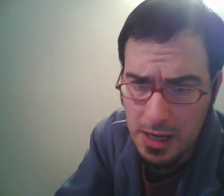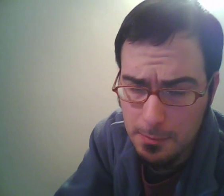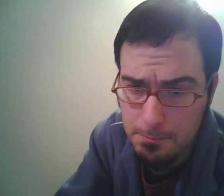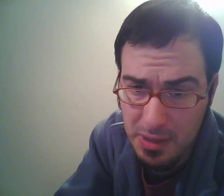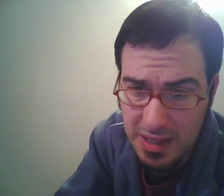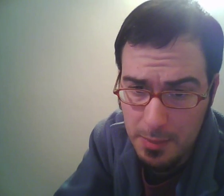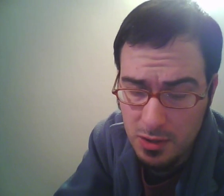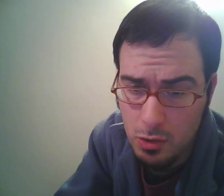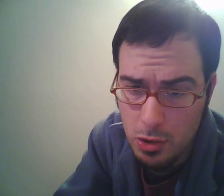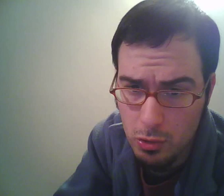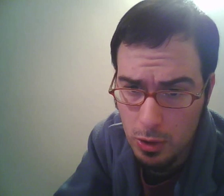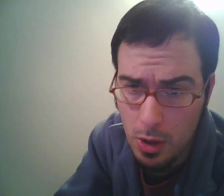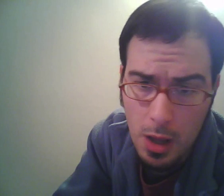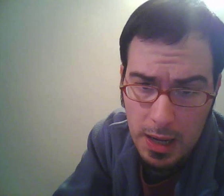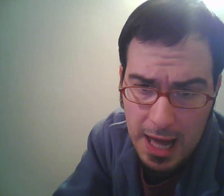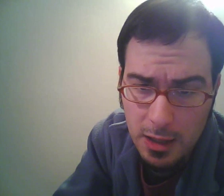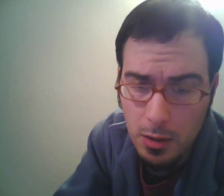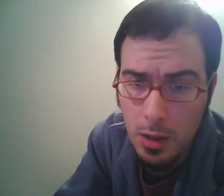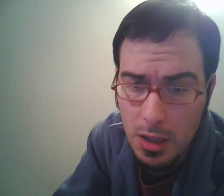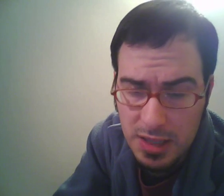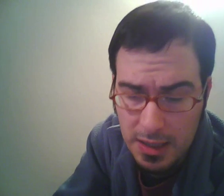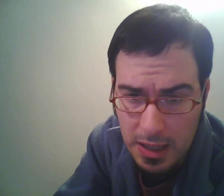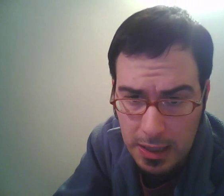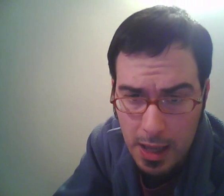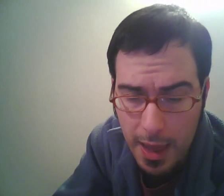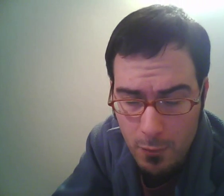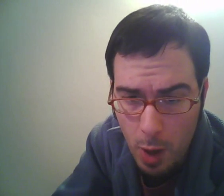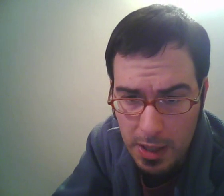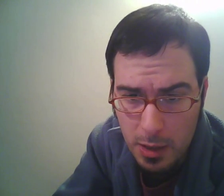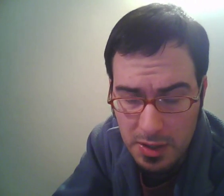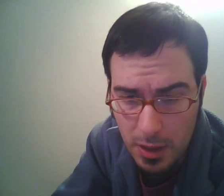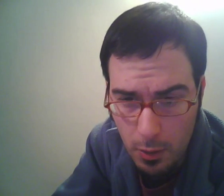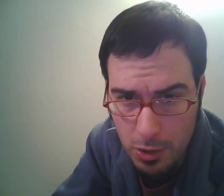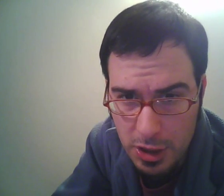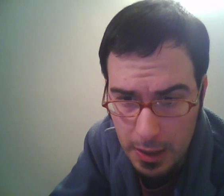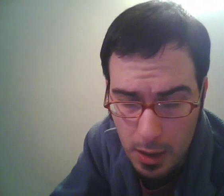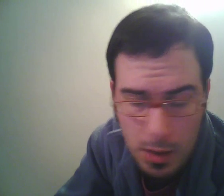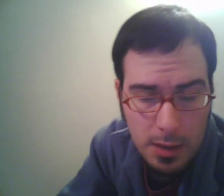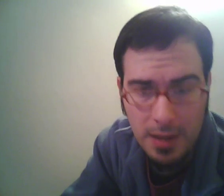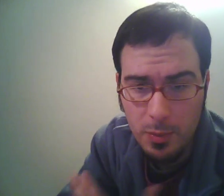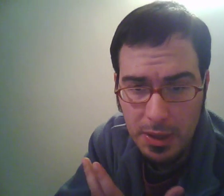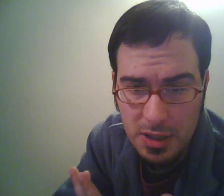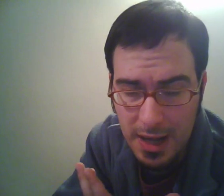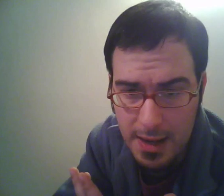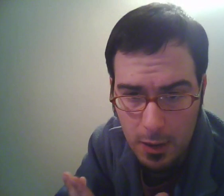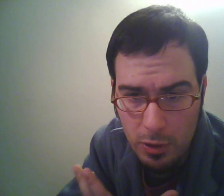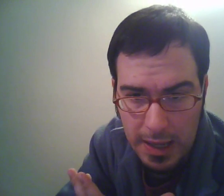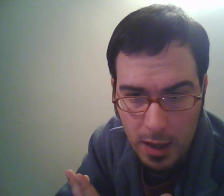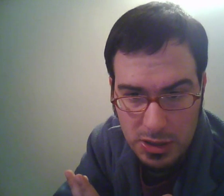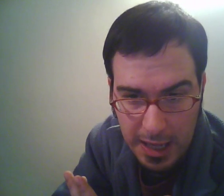praticamente sconosciuto, l'altro, Seth Green, è un nome che dovreste conoscere. Tanto per citare alcune delle cose